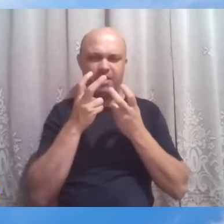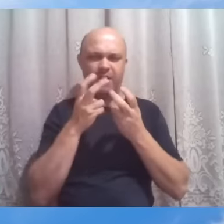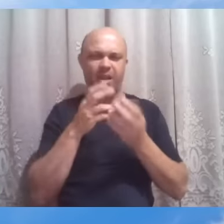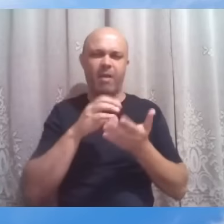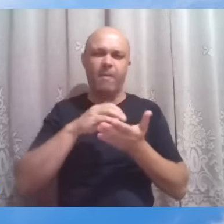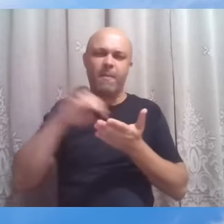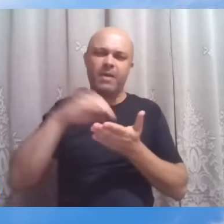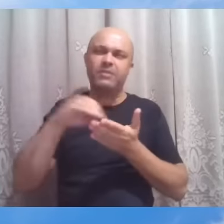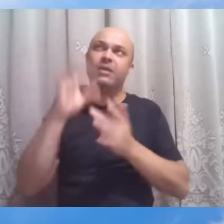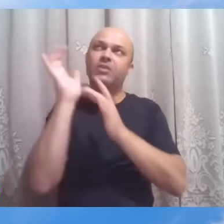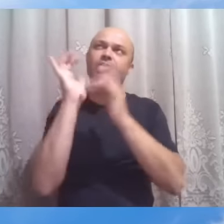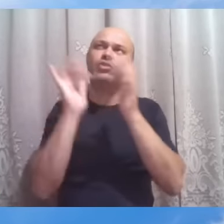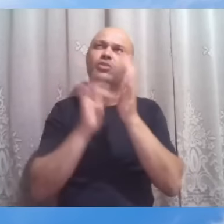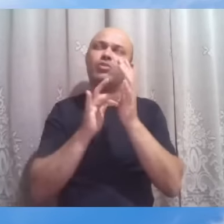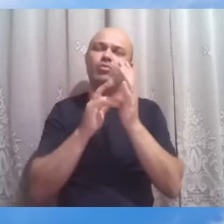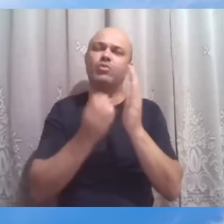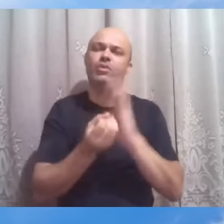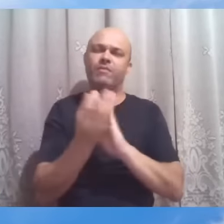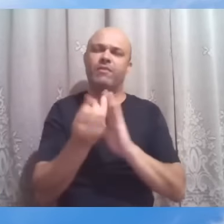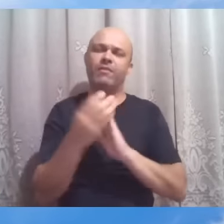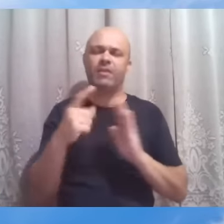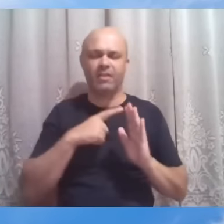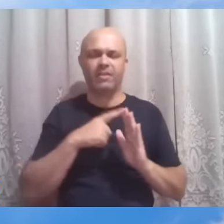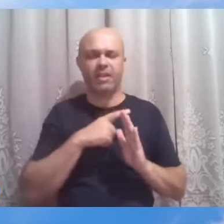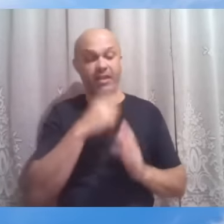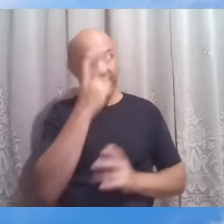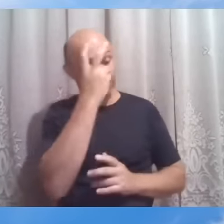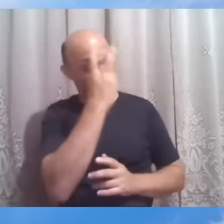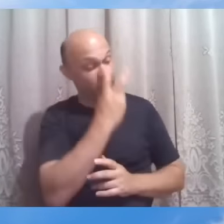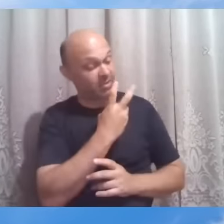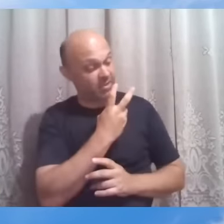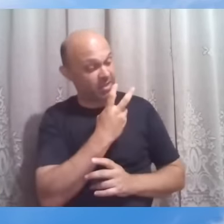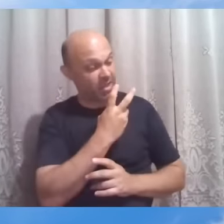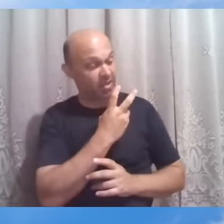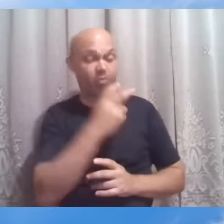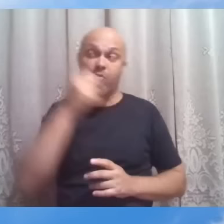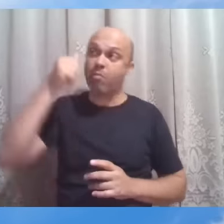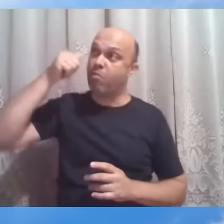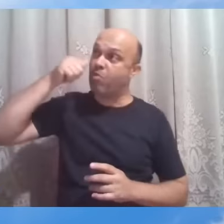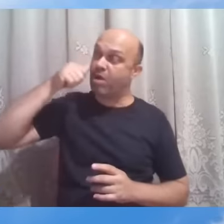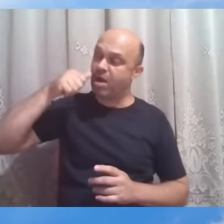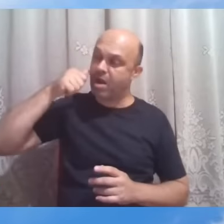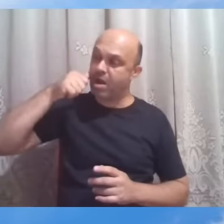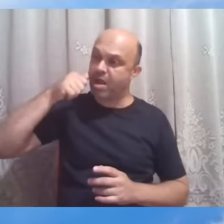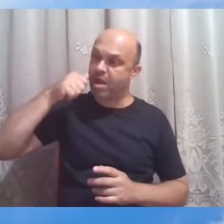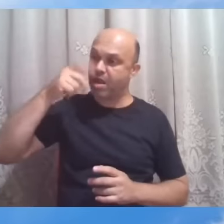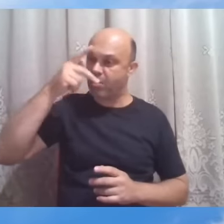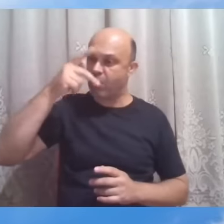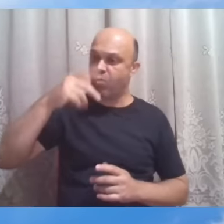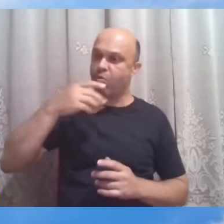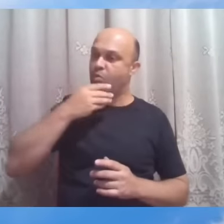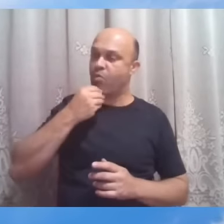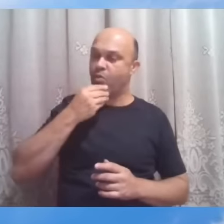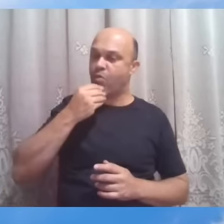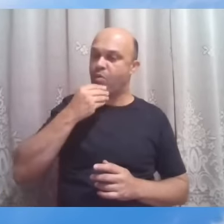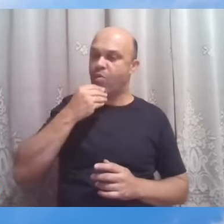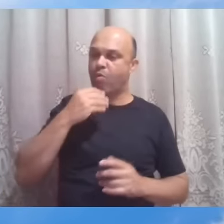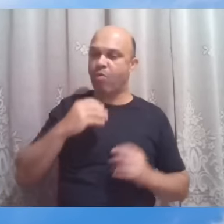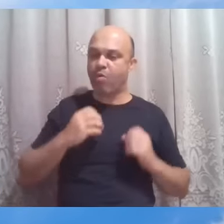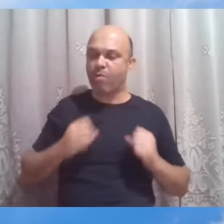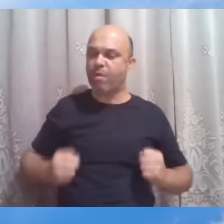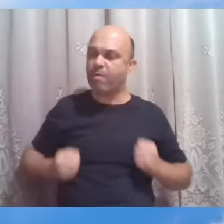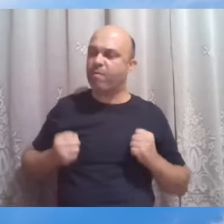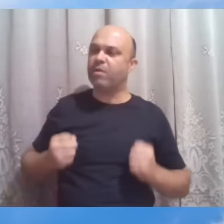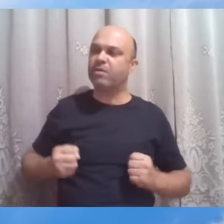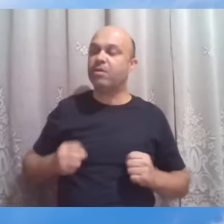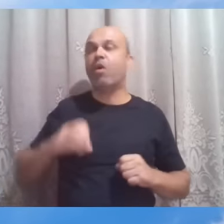Evangelho. Se temos algumas, o cego de Jericó, a mulher hemorroíça, o paralítico que é levado pelos amigos ou